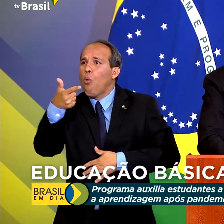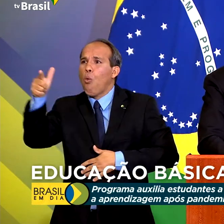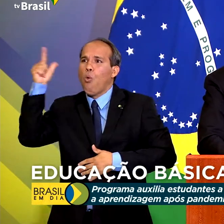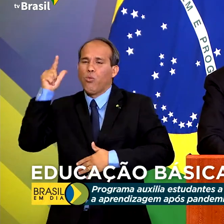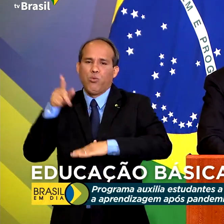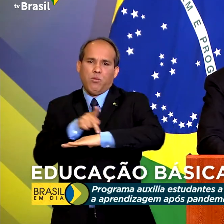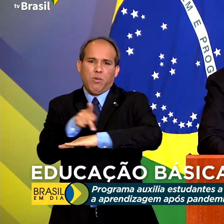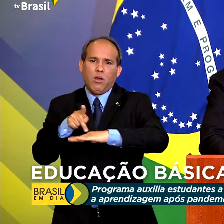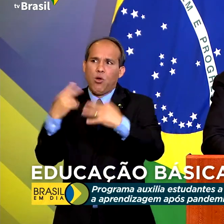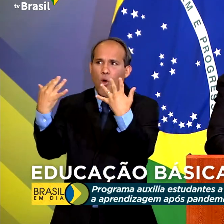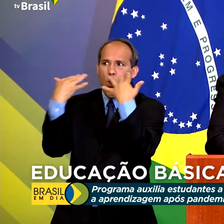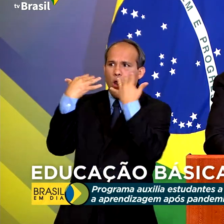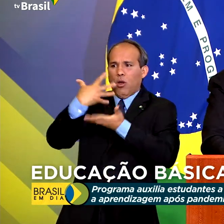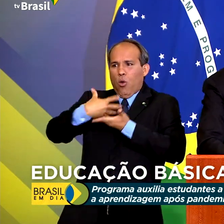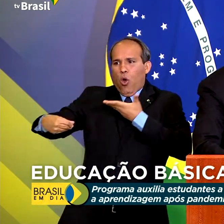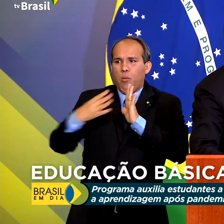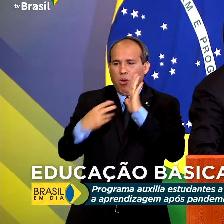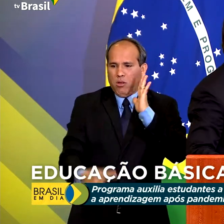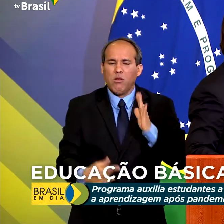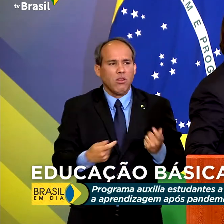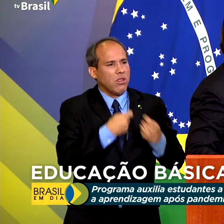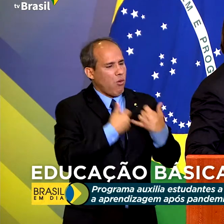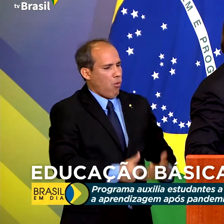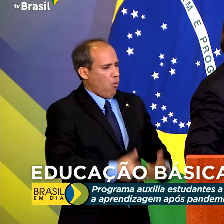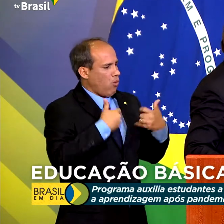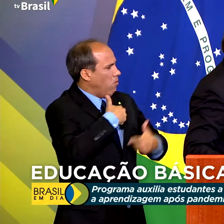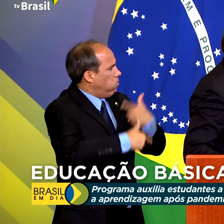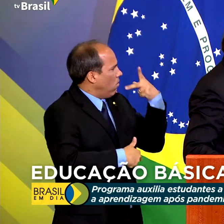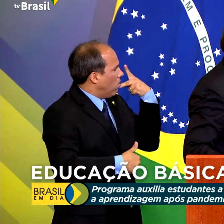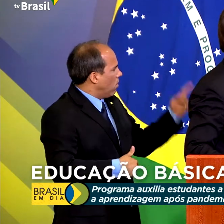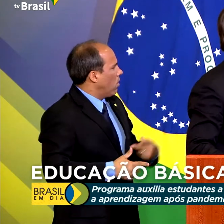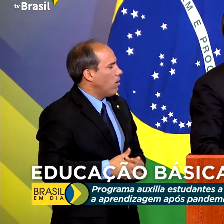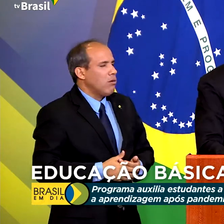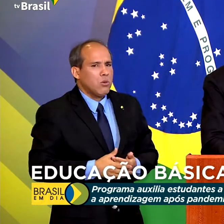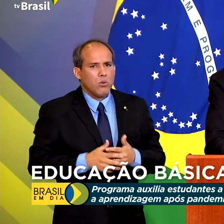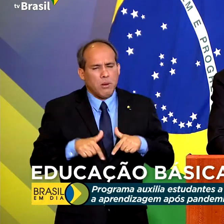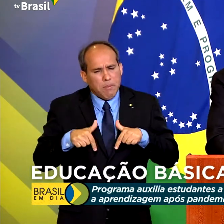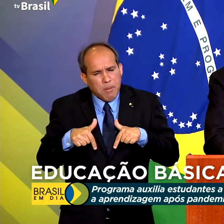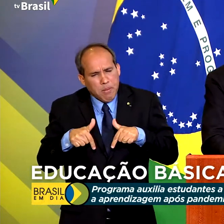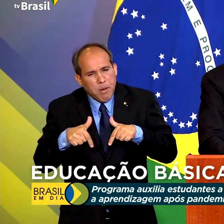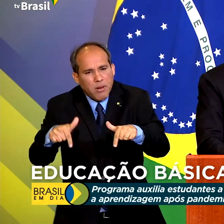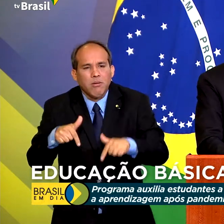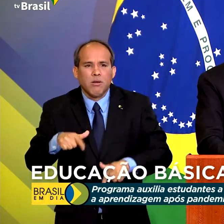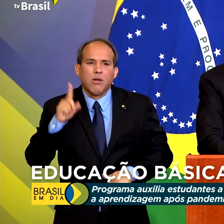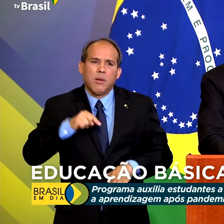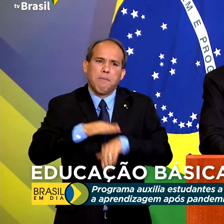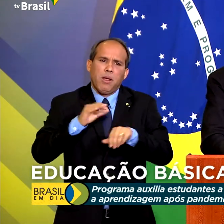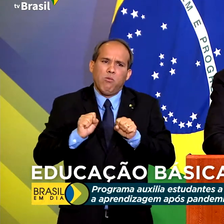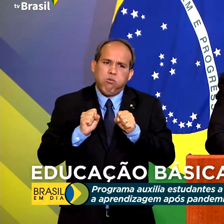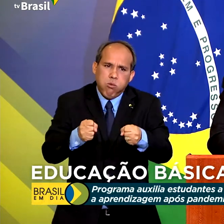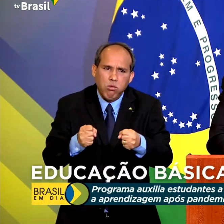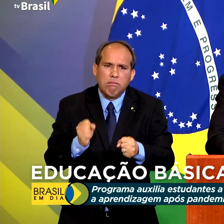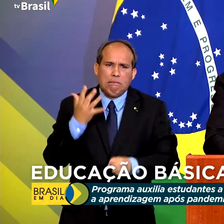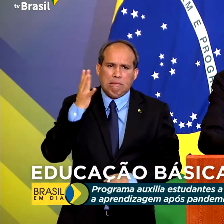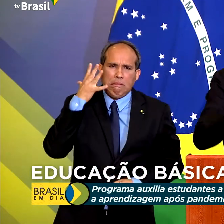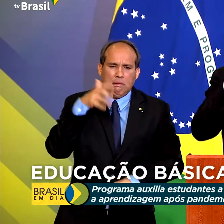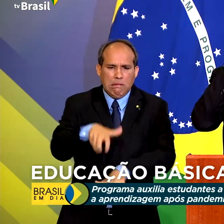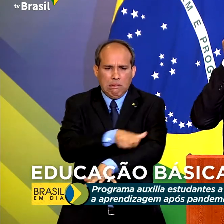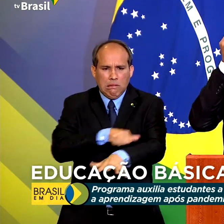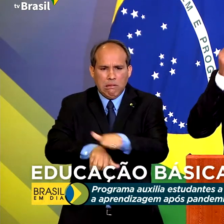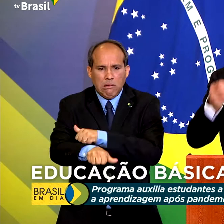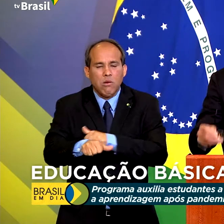é algo que nos orgulha. Um trabalho de aproximadamente um ano e meio, então muita dedicação, muito empenho,